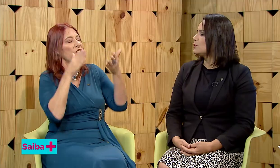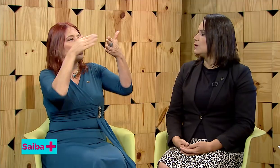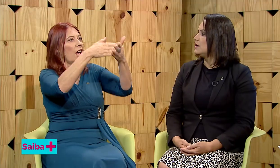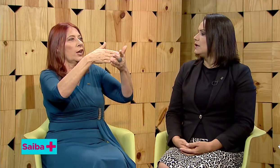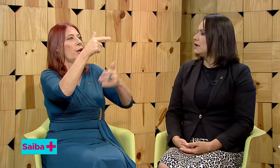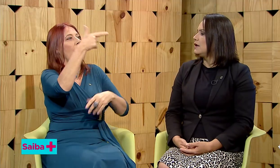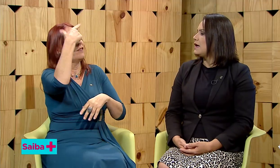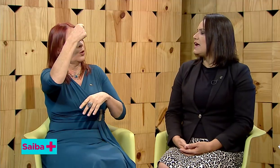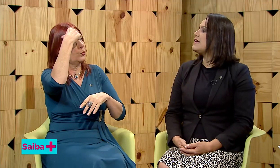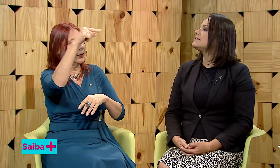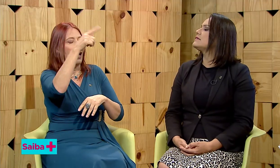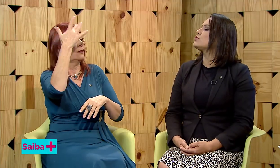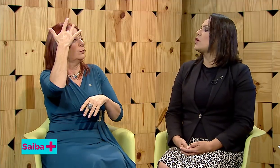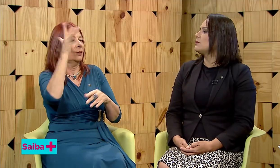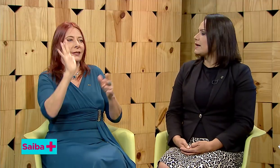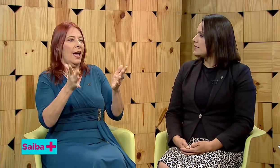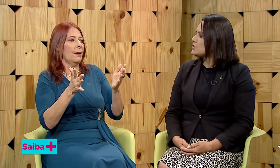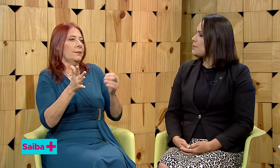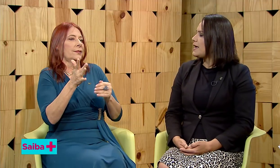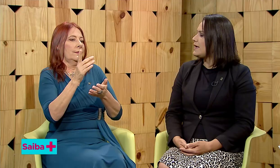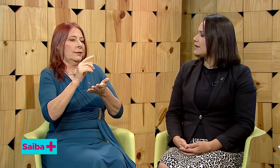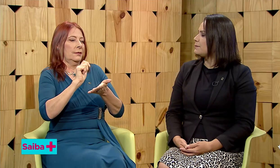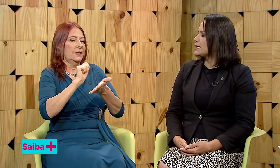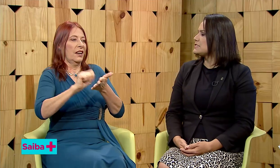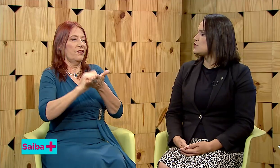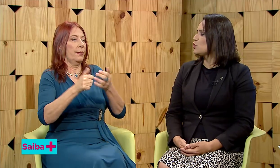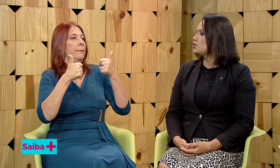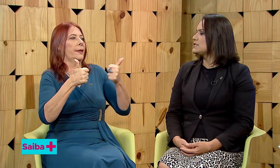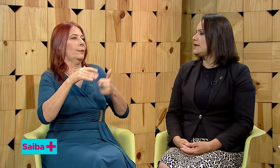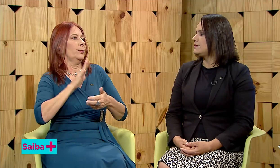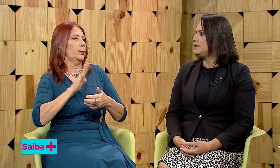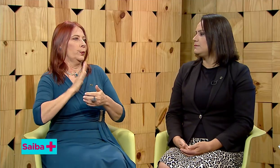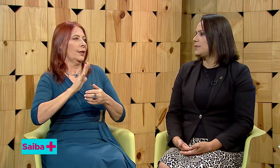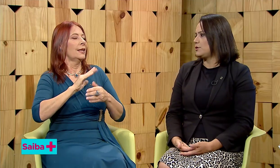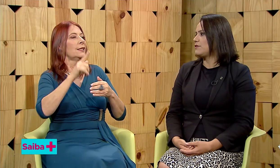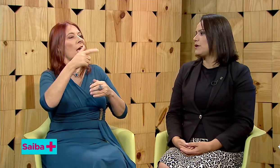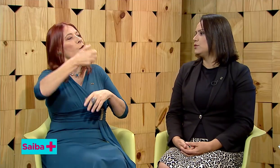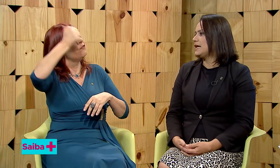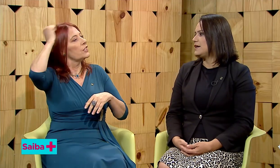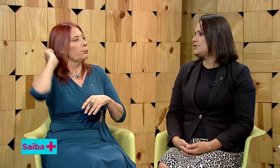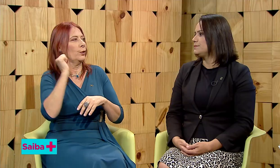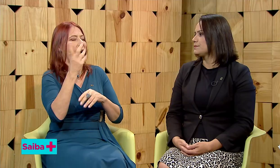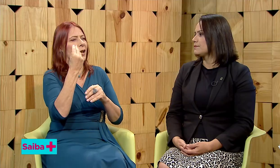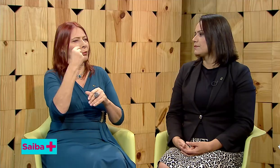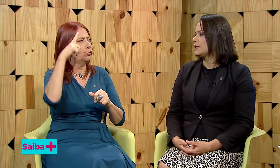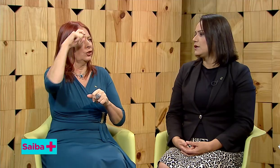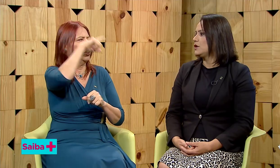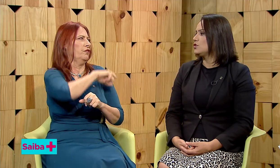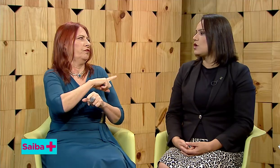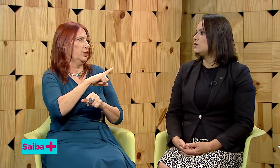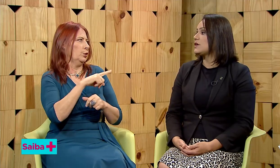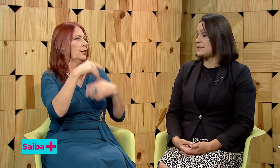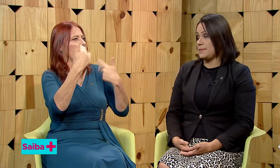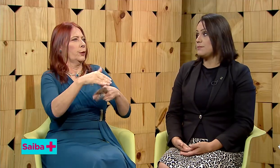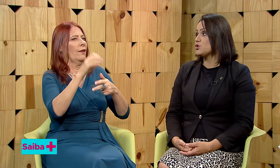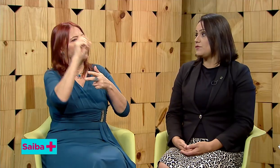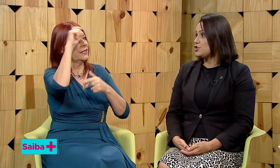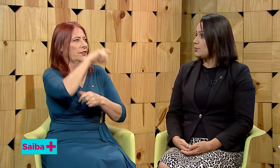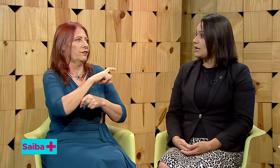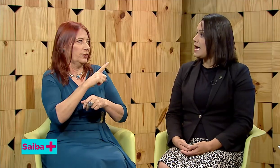se torna uma grande barreira para que esses surdos entrem para uma faculdade. Nós sabemos que o vestibular,